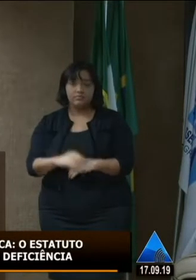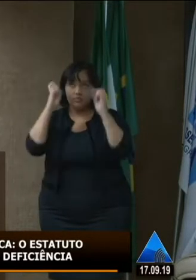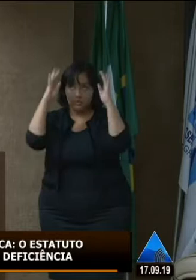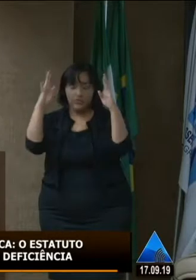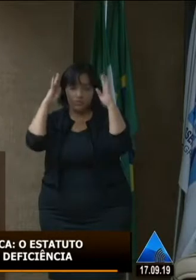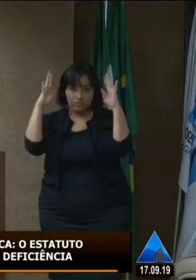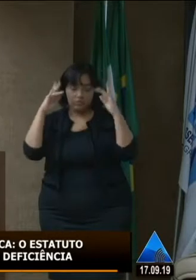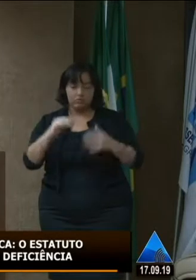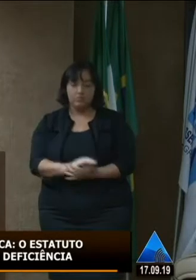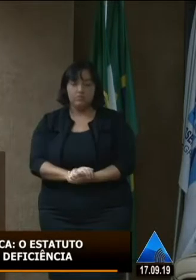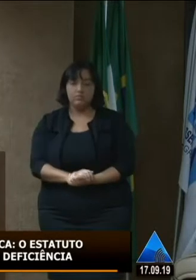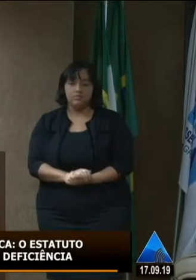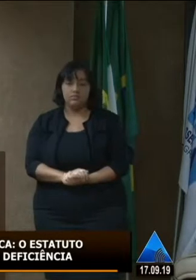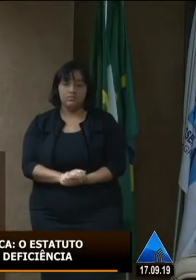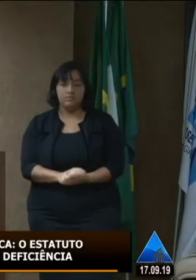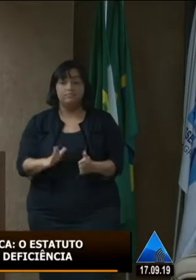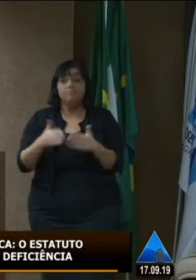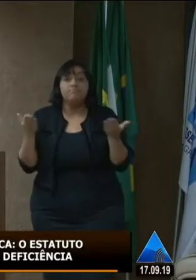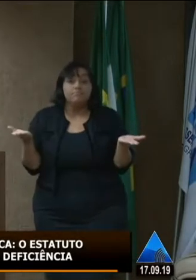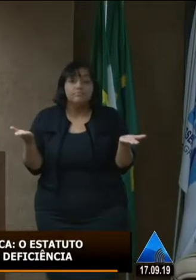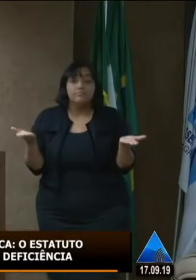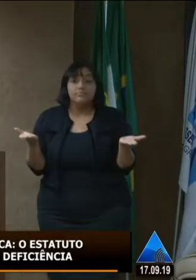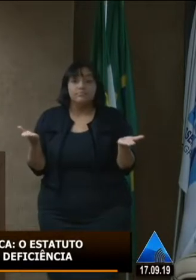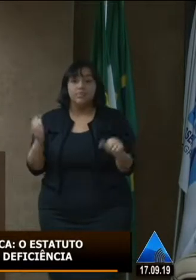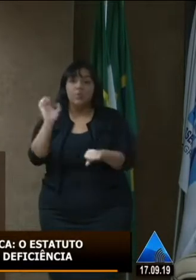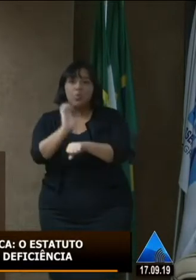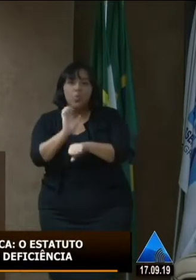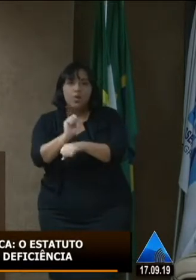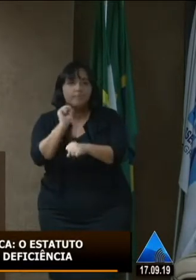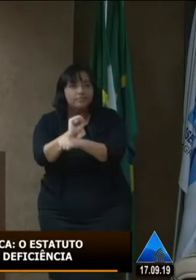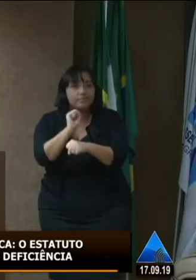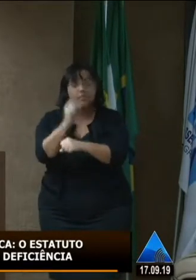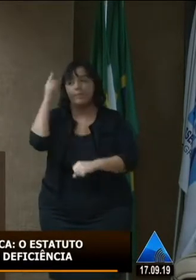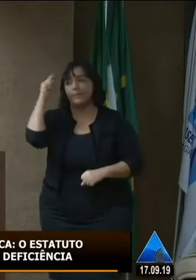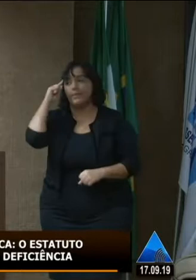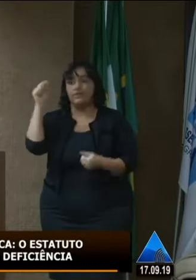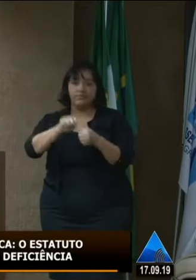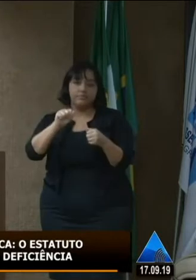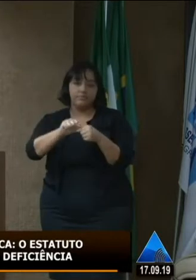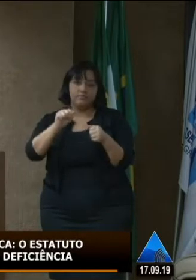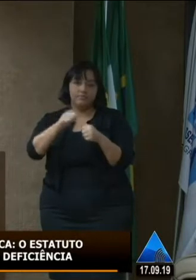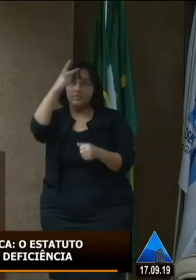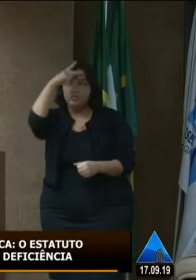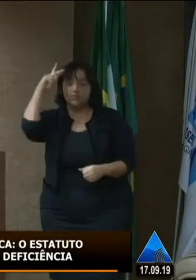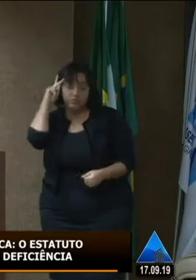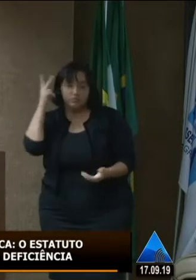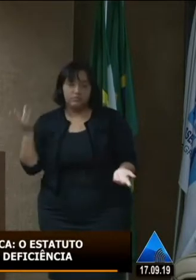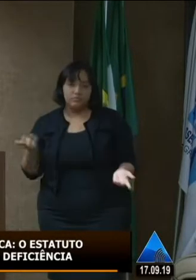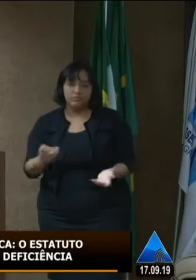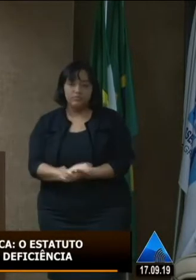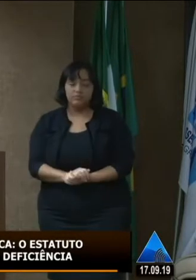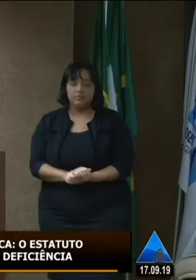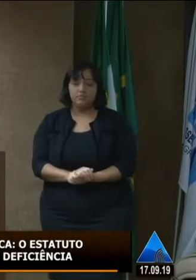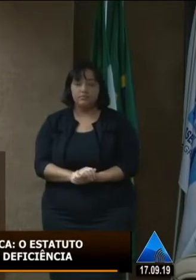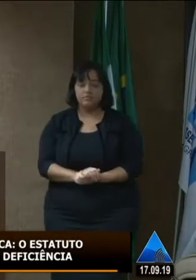espectro autista e aí o Estado já parou para pensar o que é que vai ser feito com essas pessoas e olha